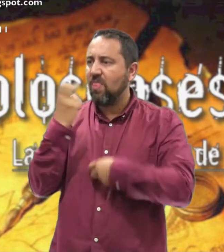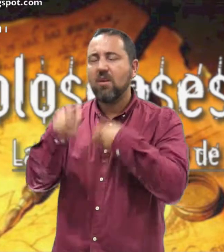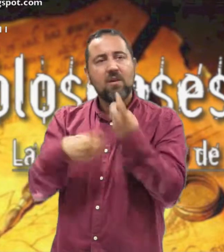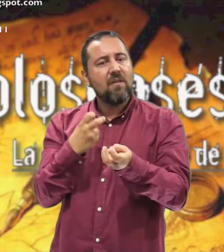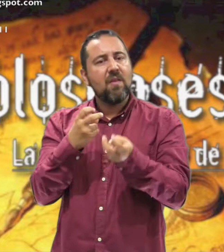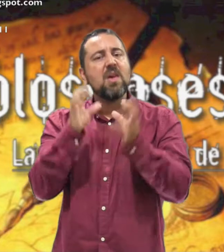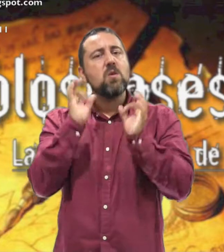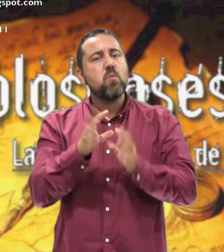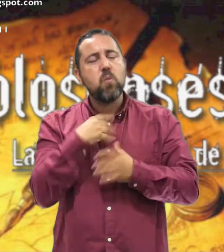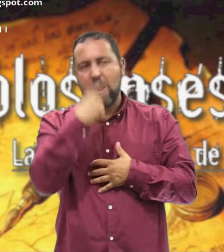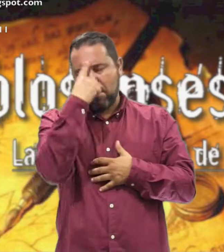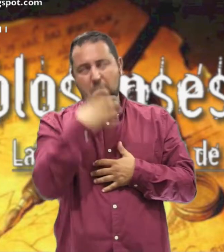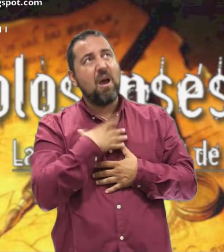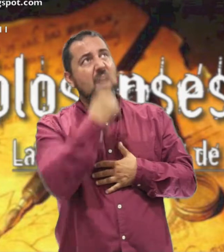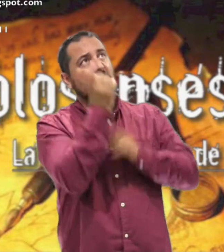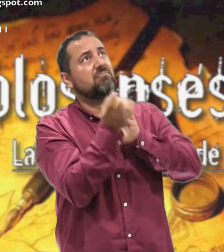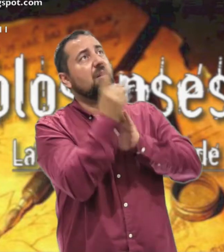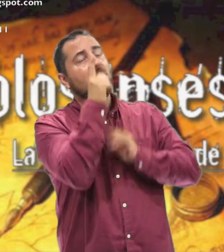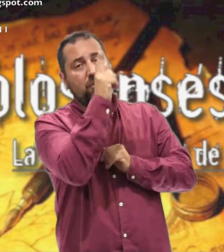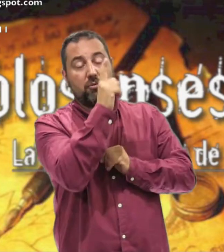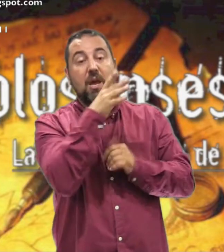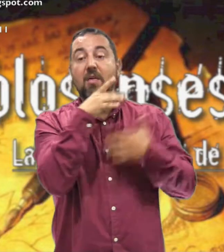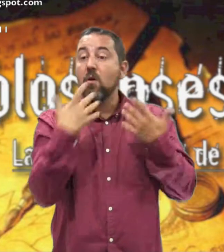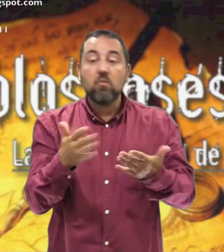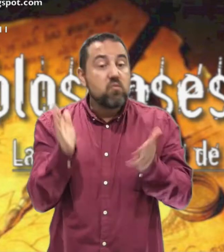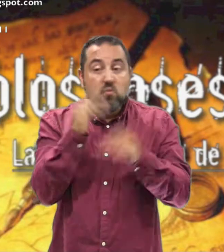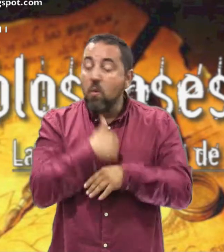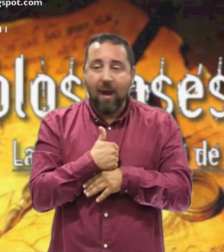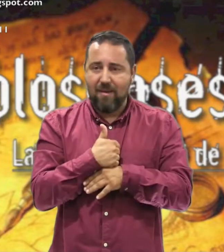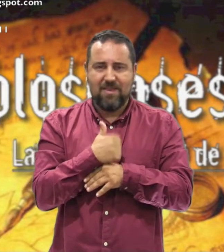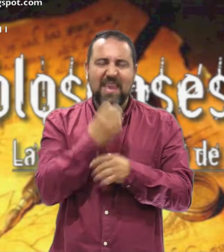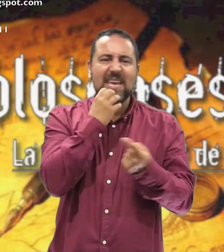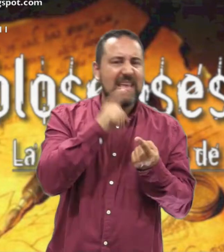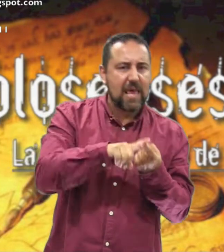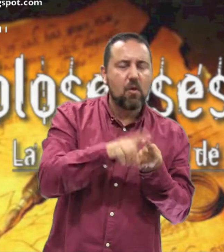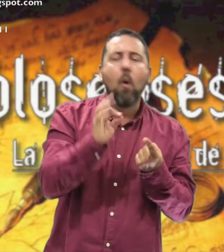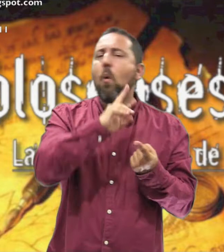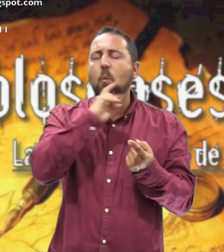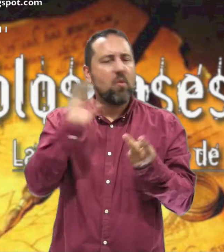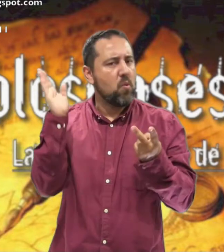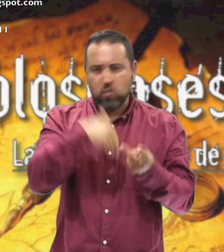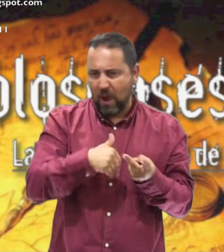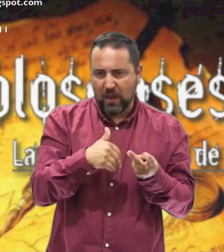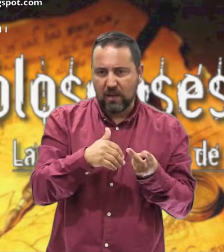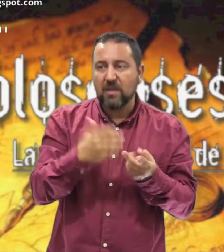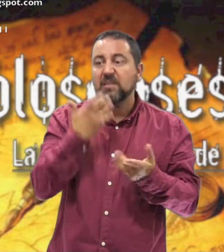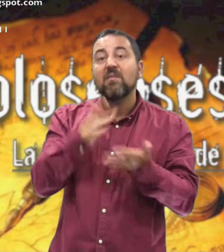renovando A la imagen De su creador Donde no hay griego Ni judío